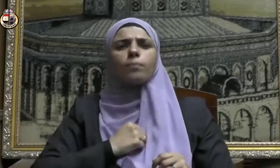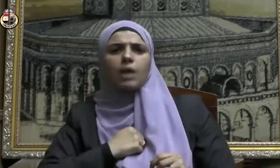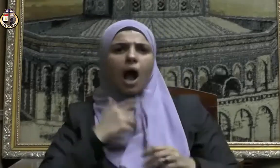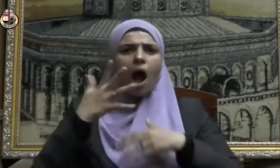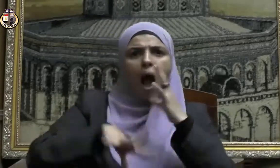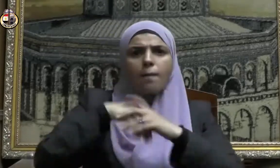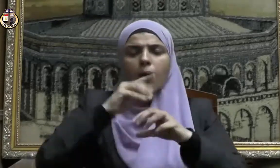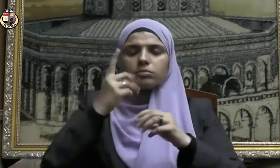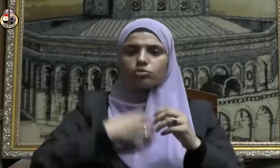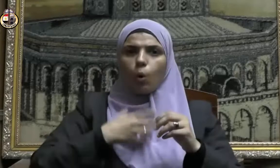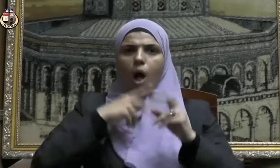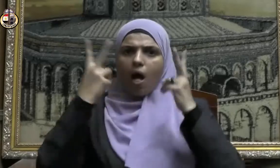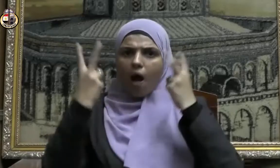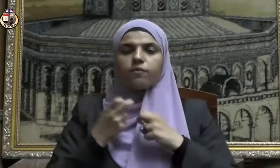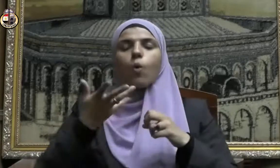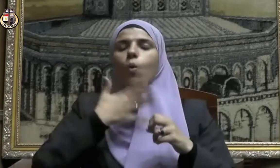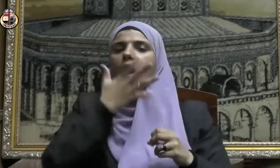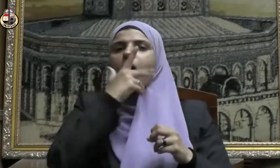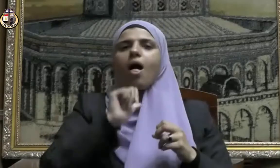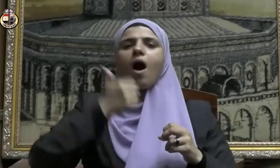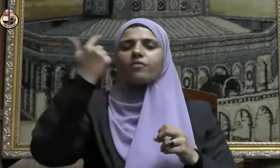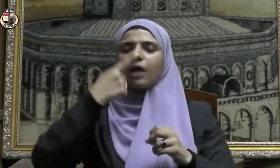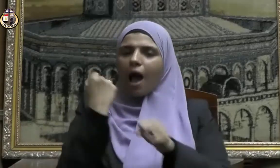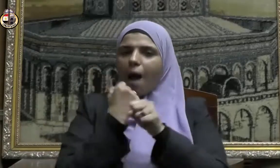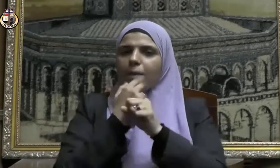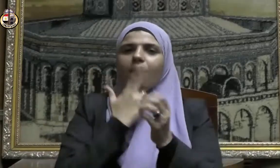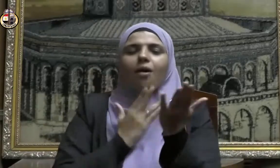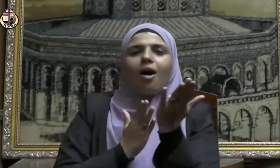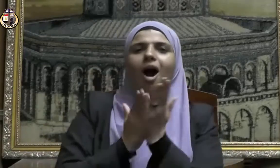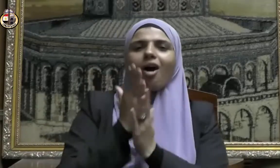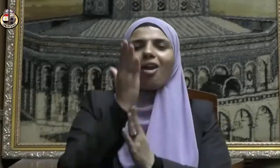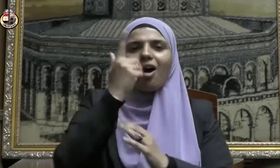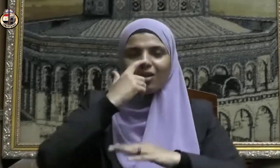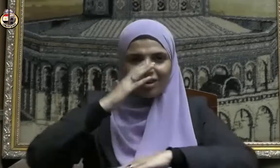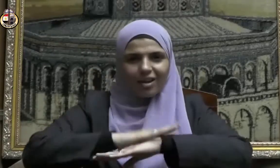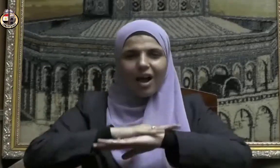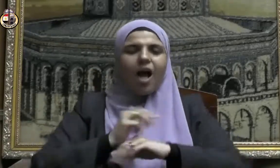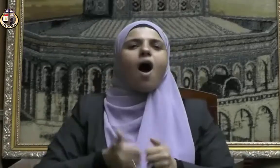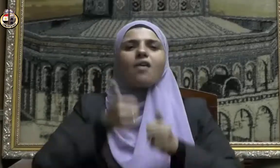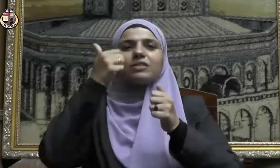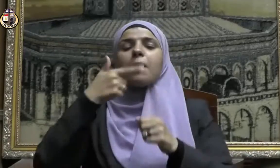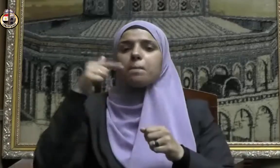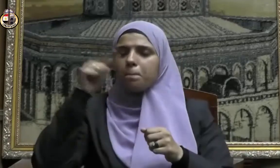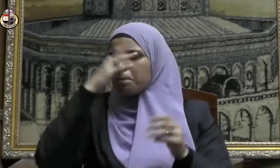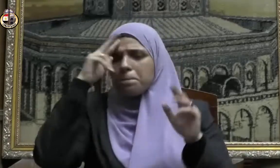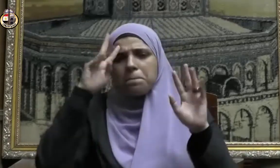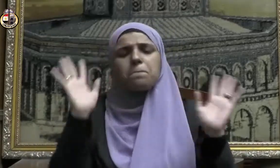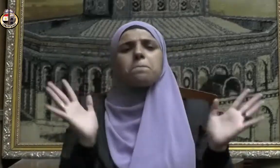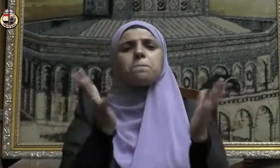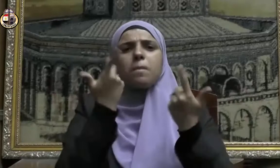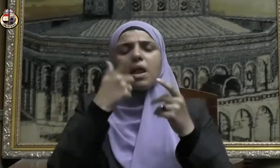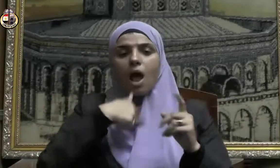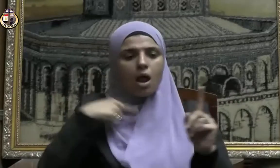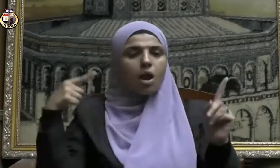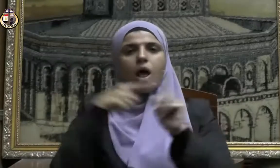والتحلي بمكارم الأخلاق ومحاسنها من الإيثار للأثرة